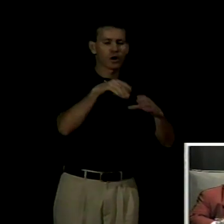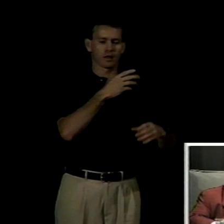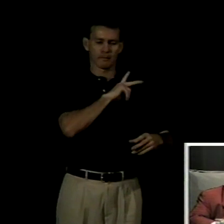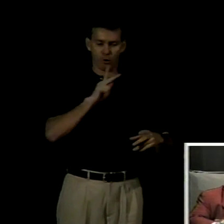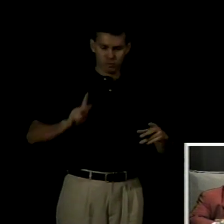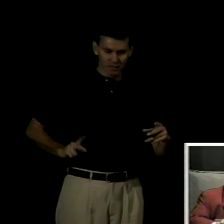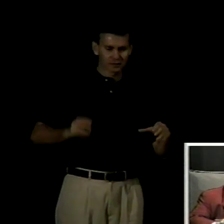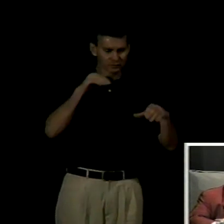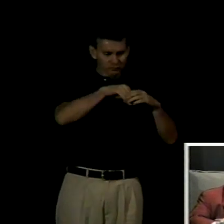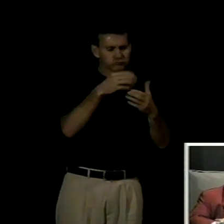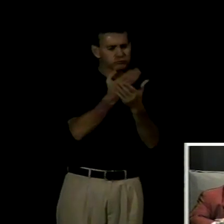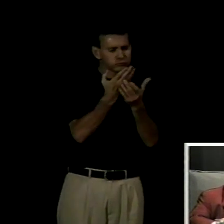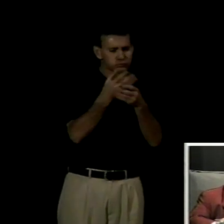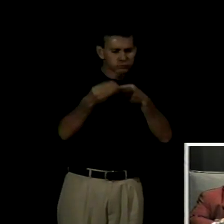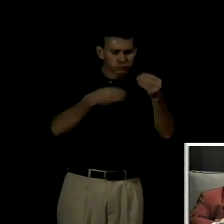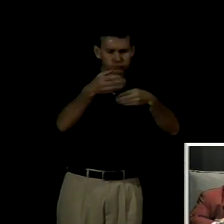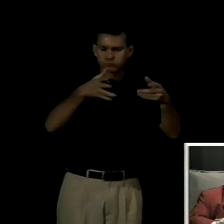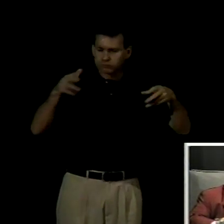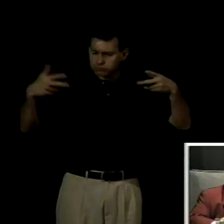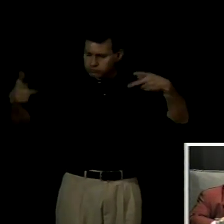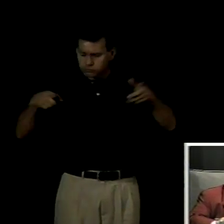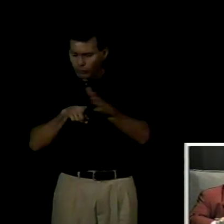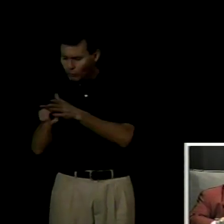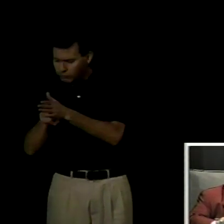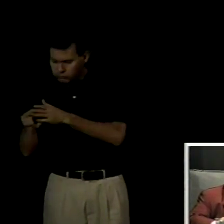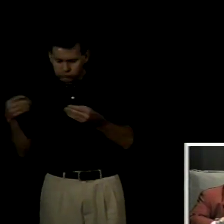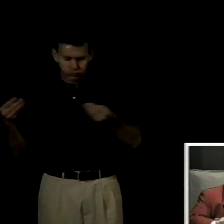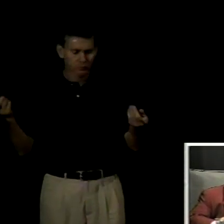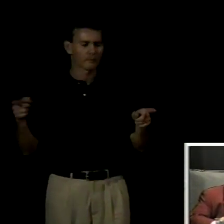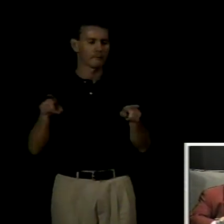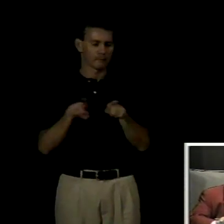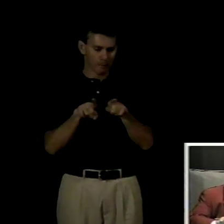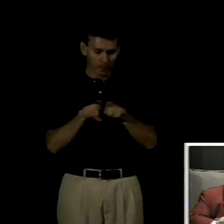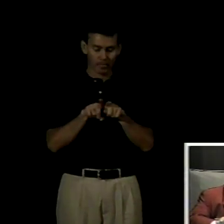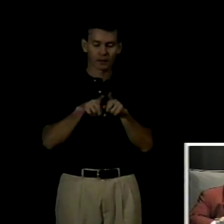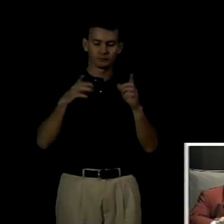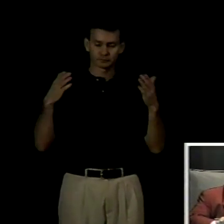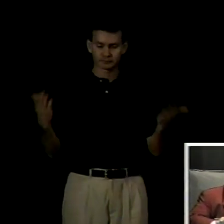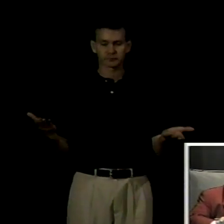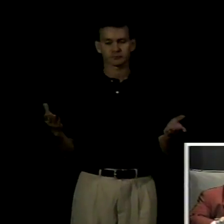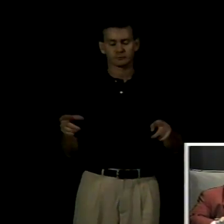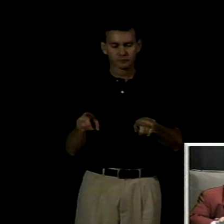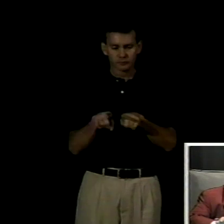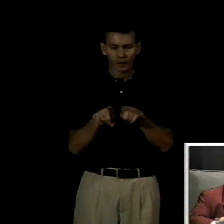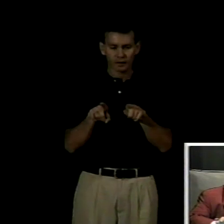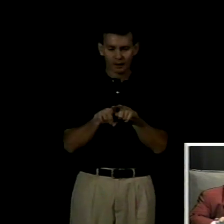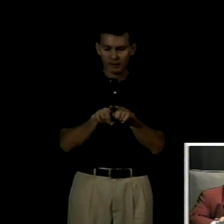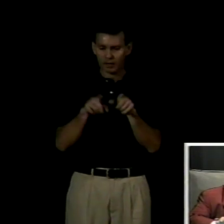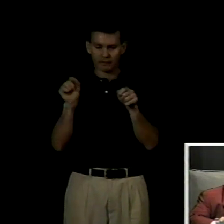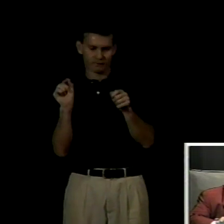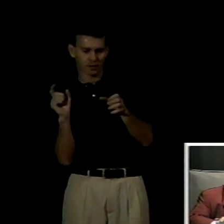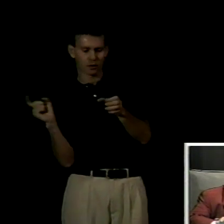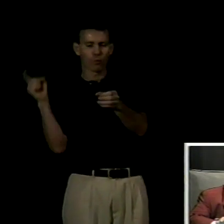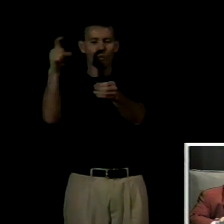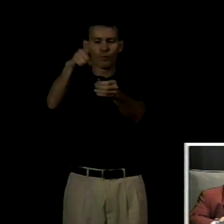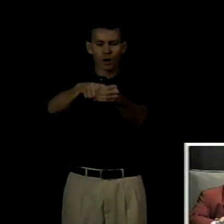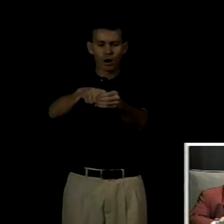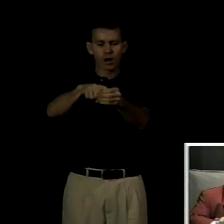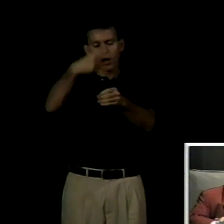especial inspección de sordos y directores de escuelas así como también se clausuró el convenio con la Universidad de la República que proveía de